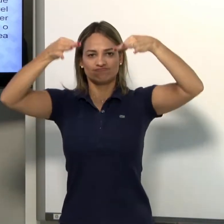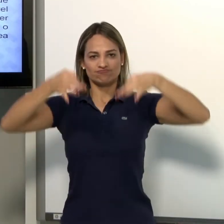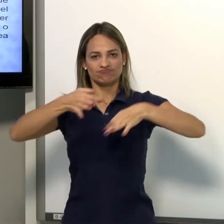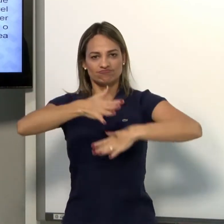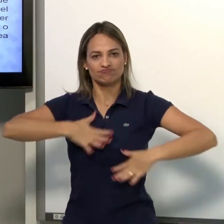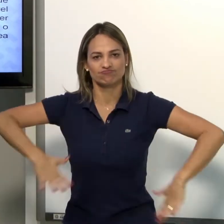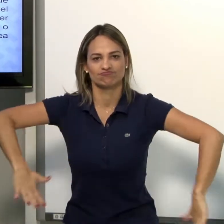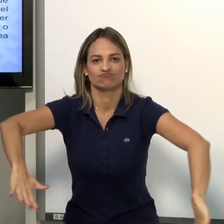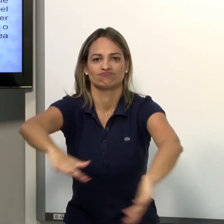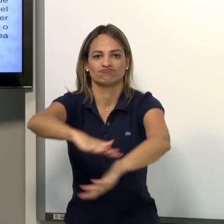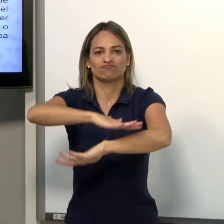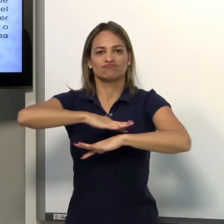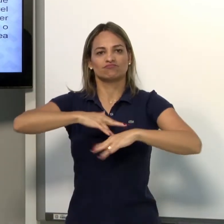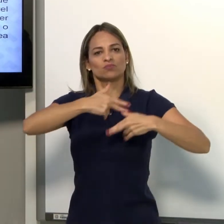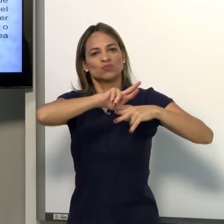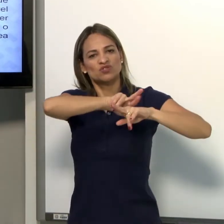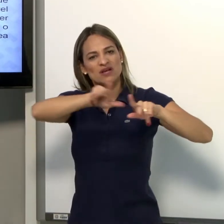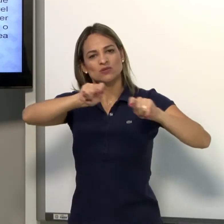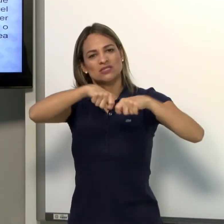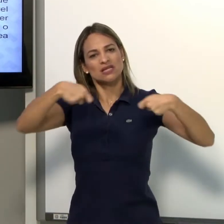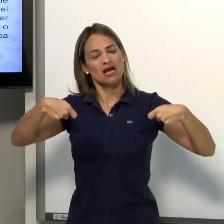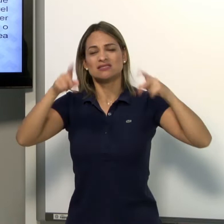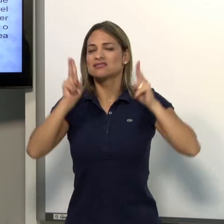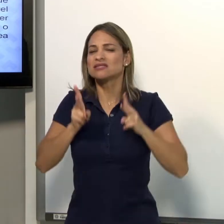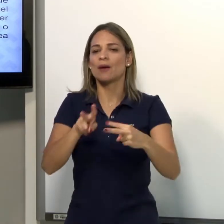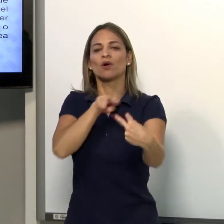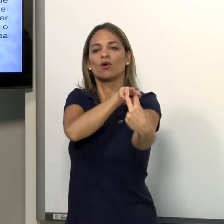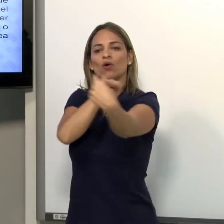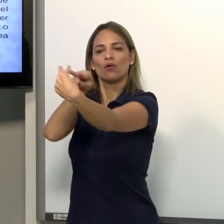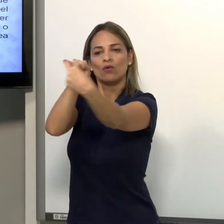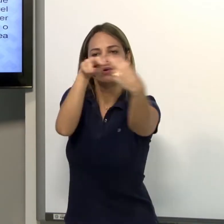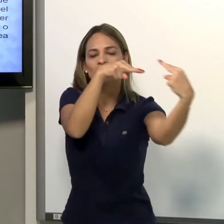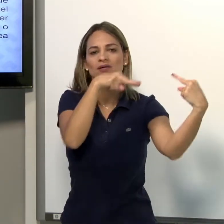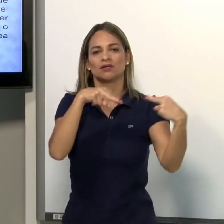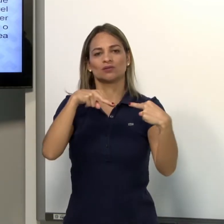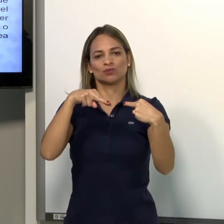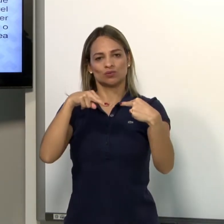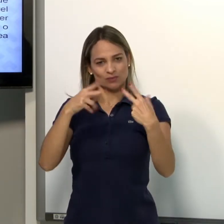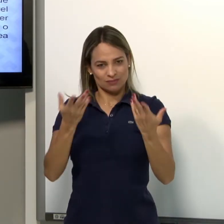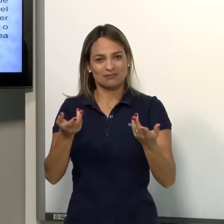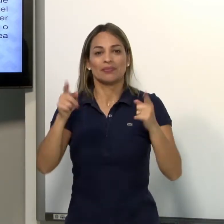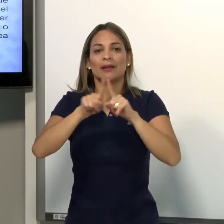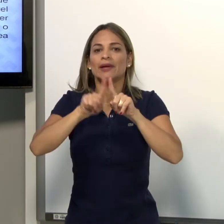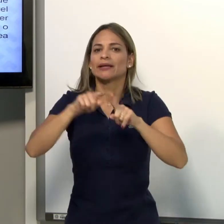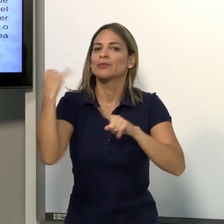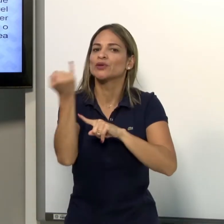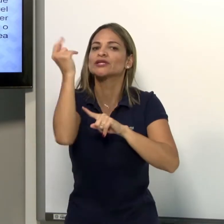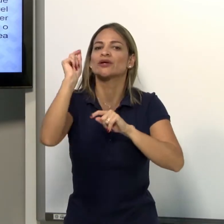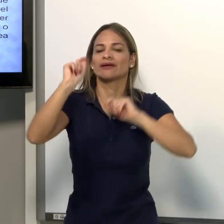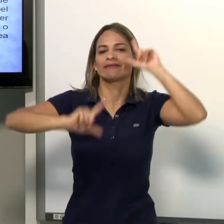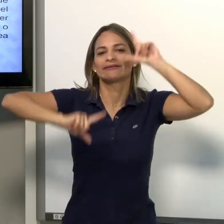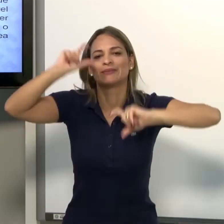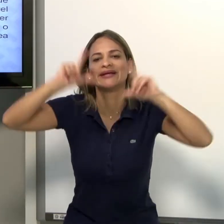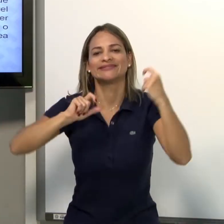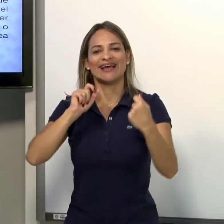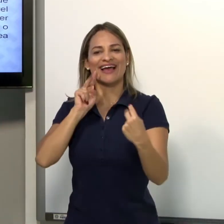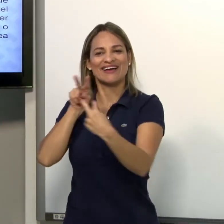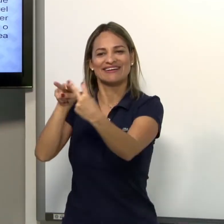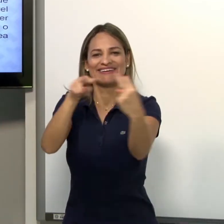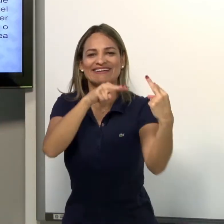Sempre a frente do corpo. Então, tem diversos sinais, mas nós devemos sempre manter o contato visual com a pessoa que está à